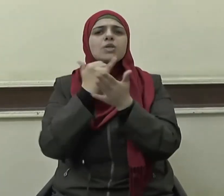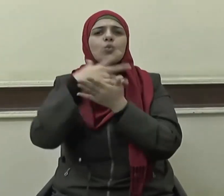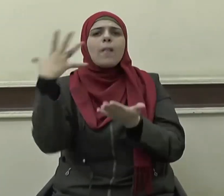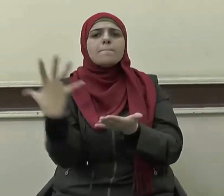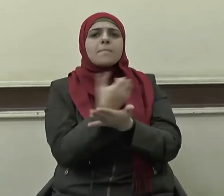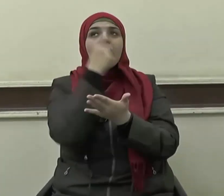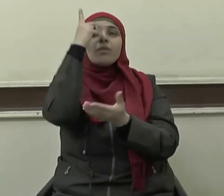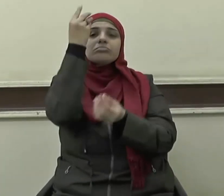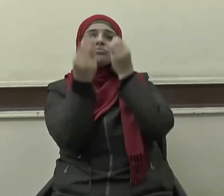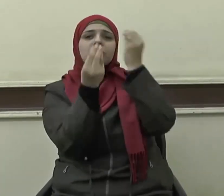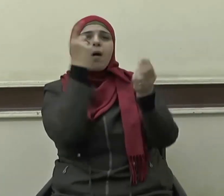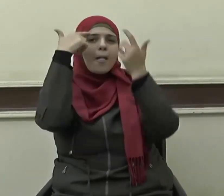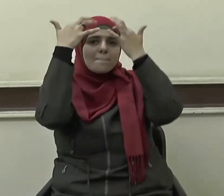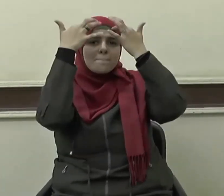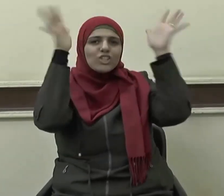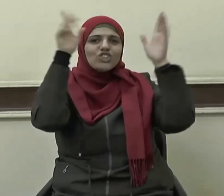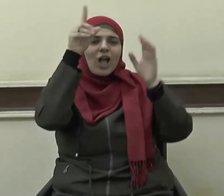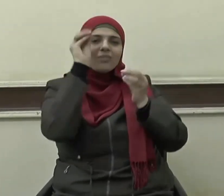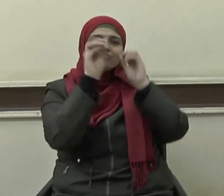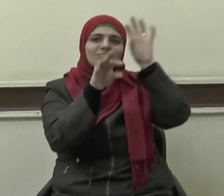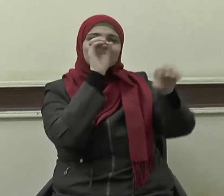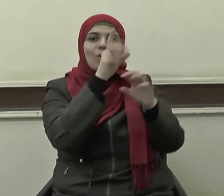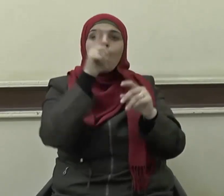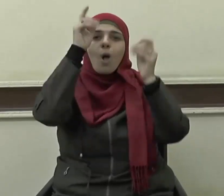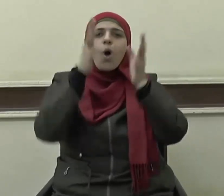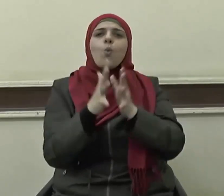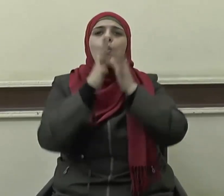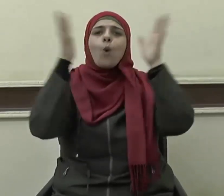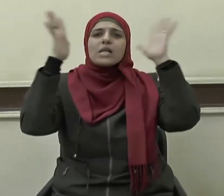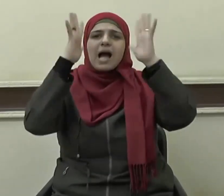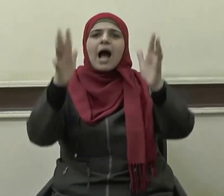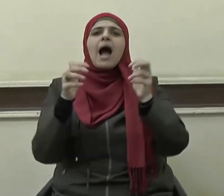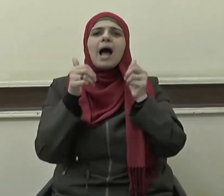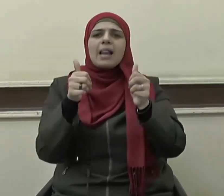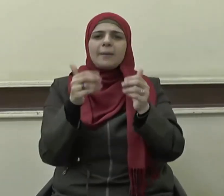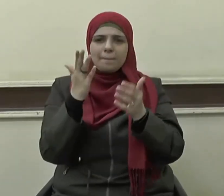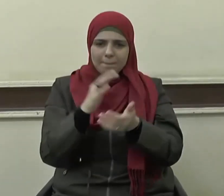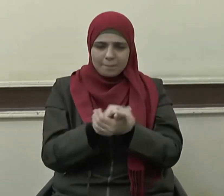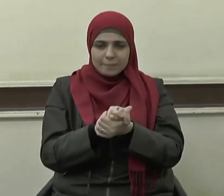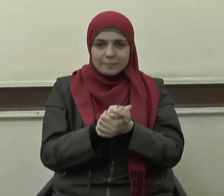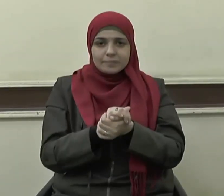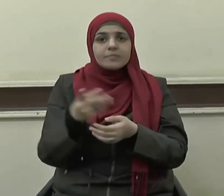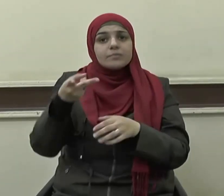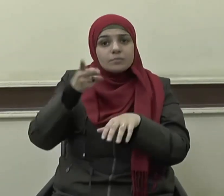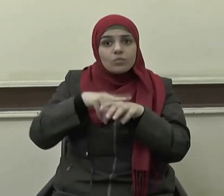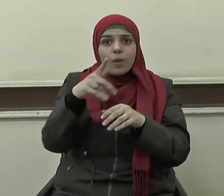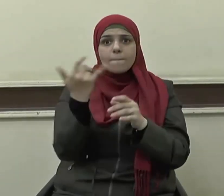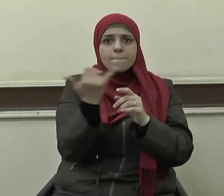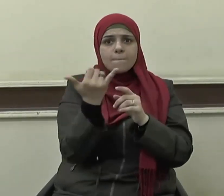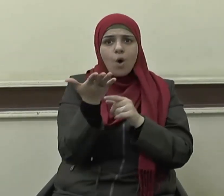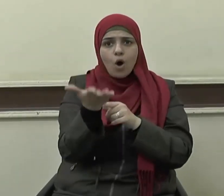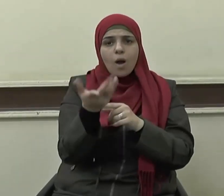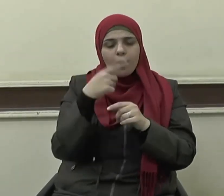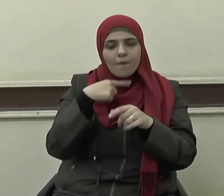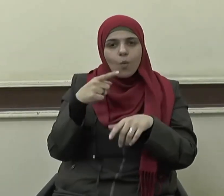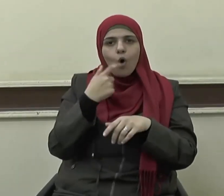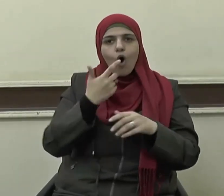يشاء والله واسع عليم ولأهمية هذه الفترة من عمر